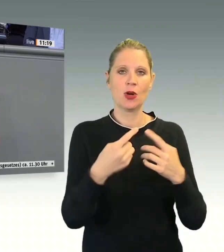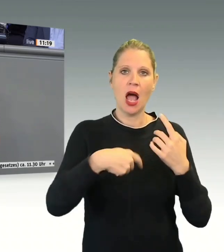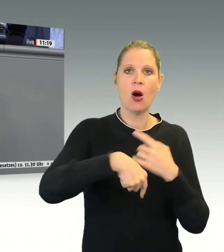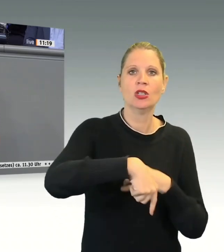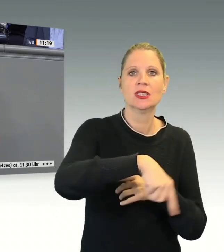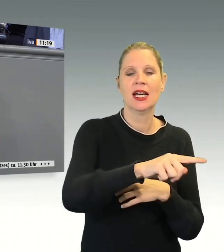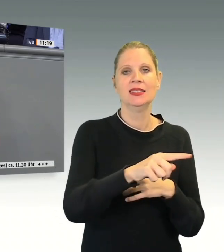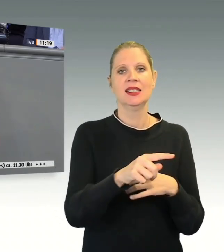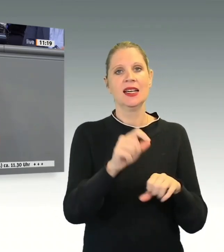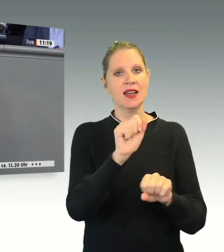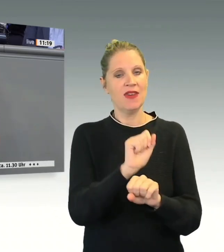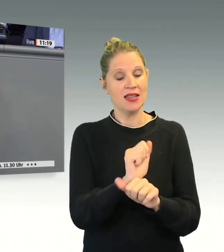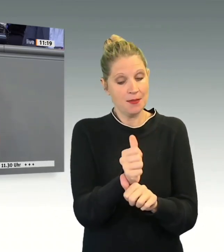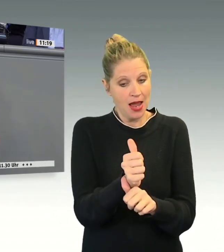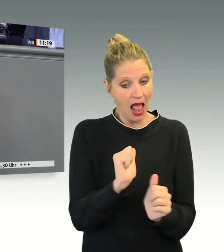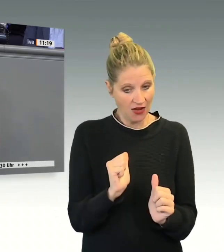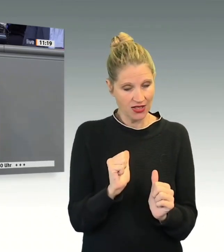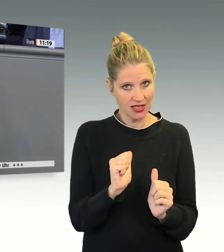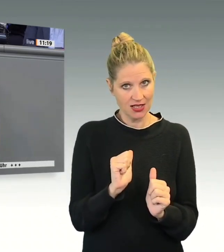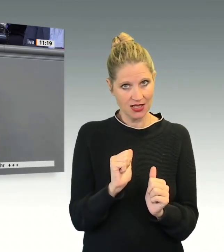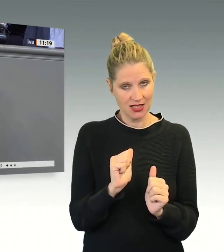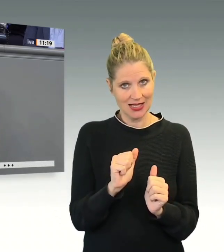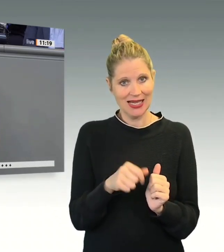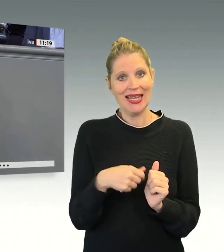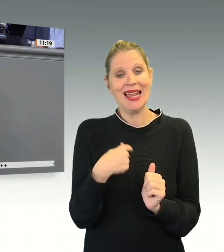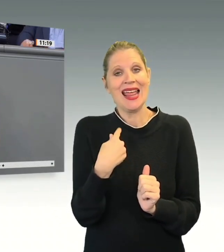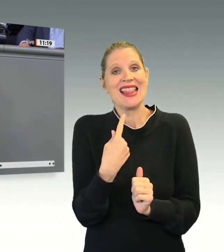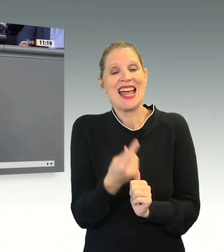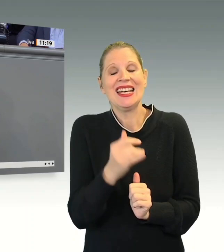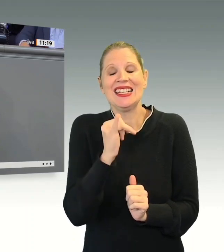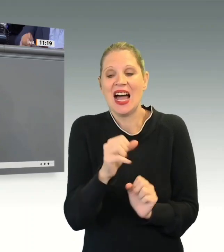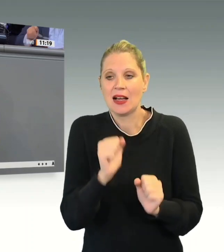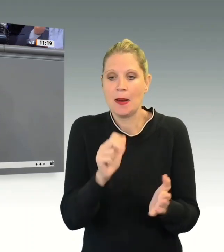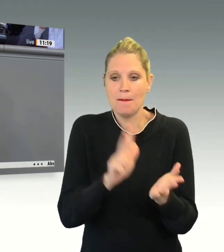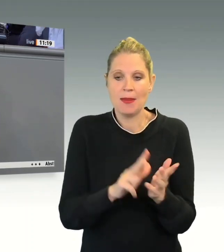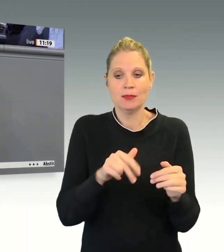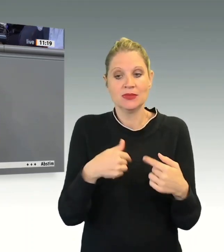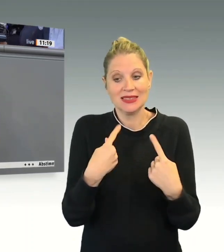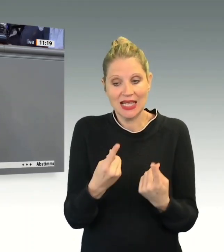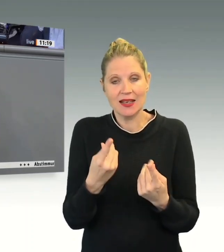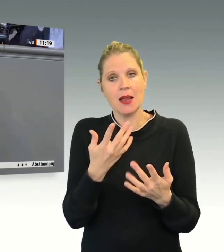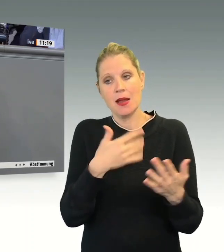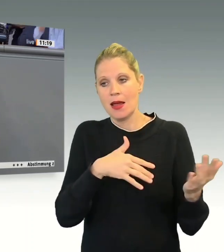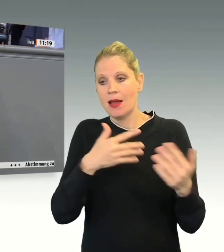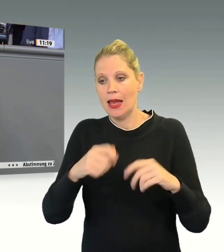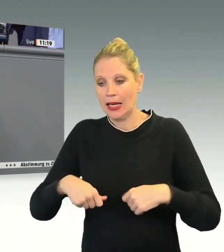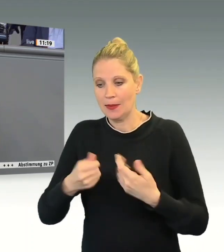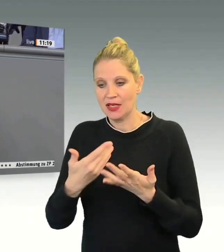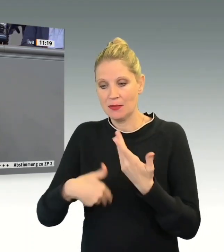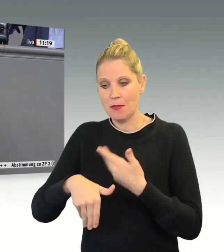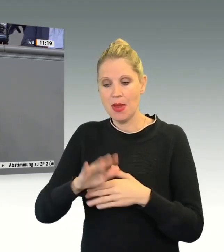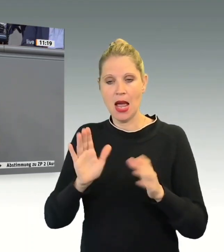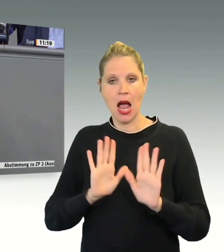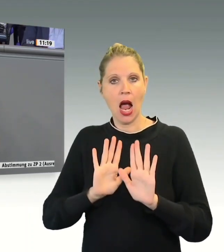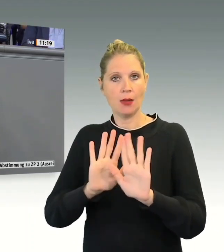bringt, diese Verlängerung des Ausreisegewahrsams dann auch auf den Weg zu bringen, damit mehr Abschiebungen auch tatsächlich stattfinden. Das sollten wir auf den Weg bringen, liebe